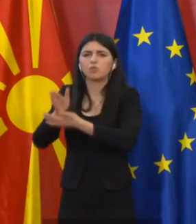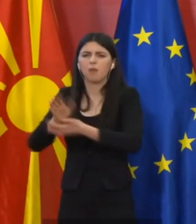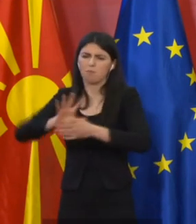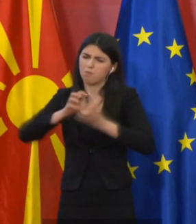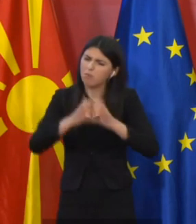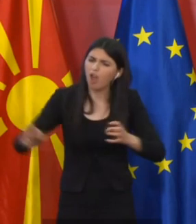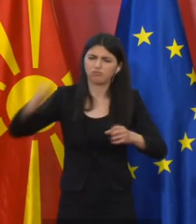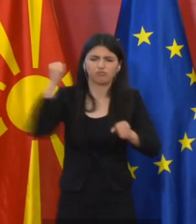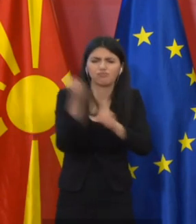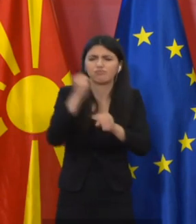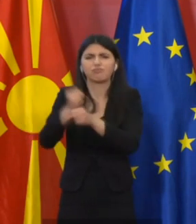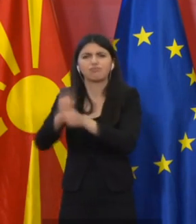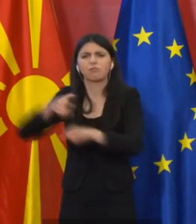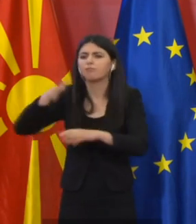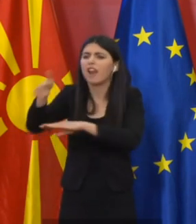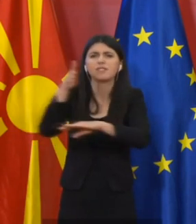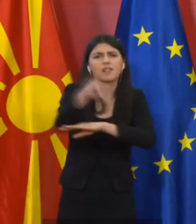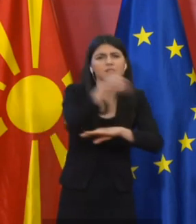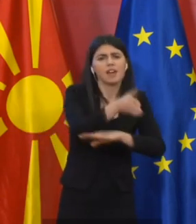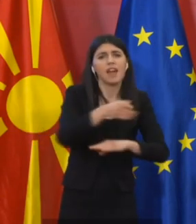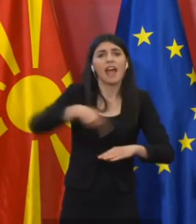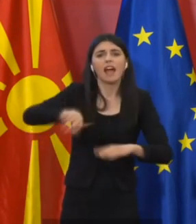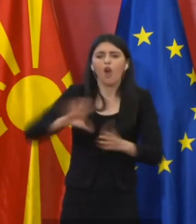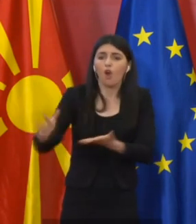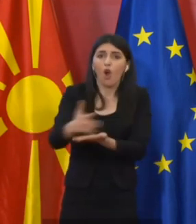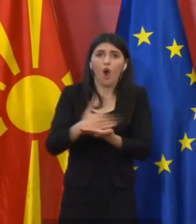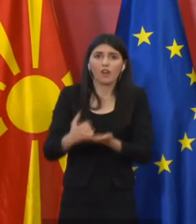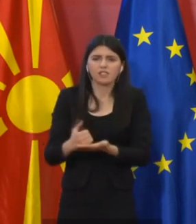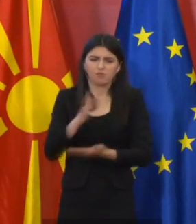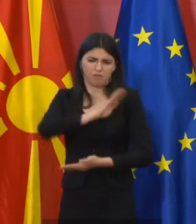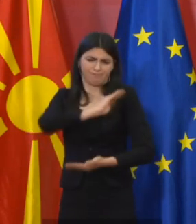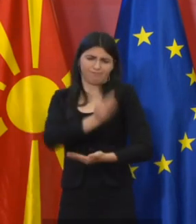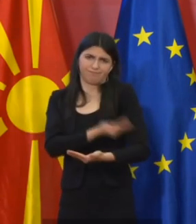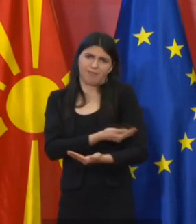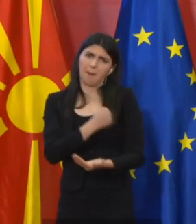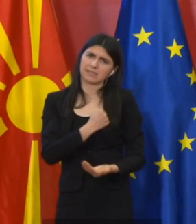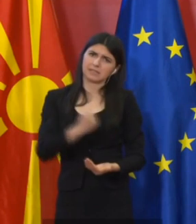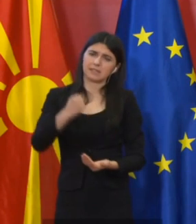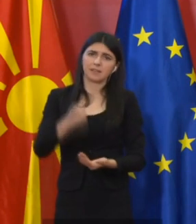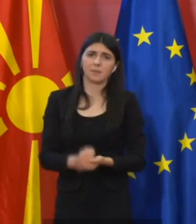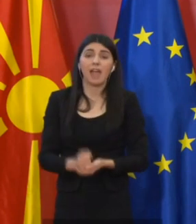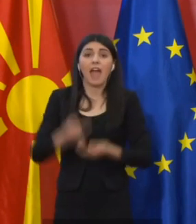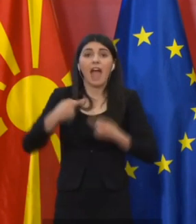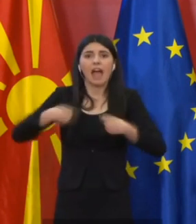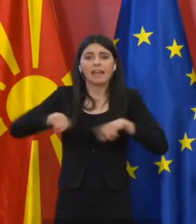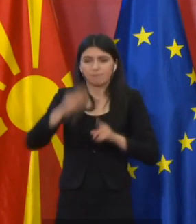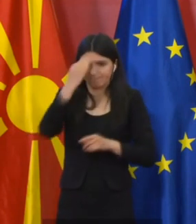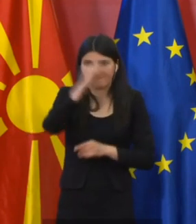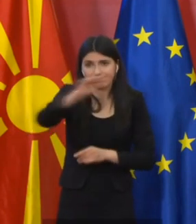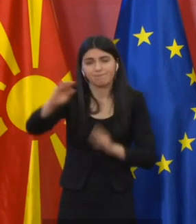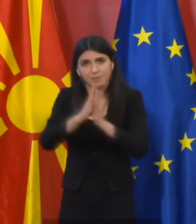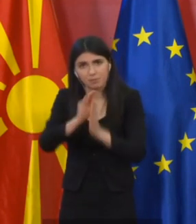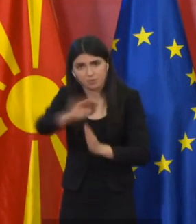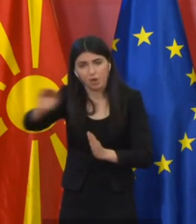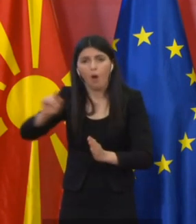интензивна работа на терен, искористувајки ги максимално своите капацитети. И уште еднаш порачуваме дека секој еден